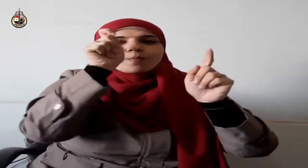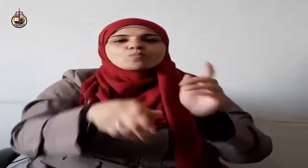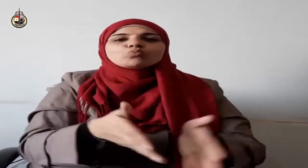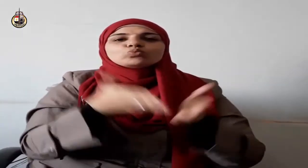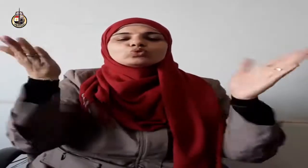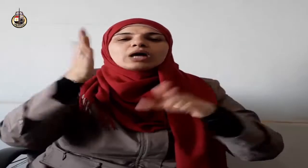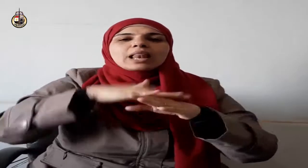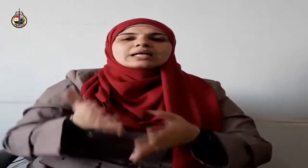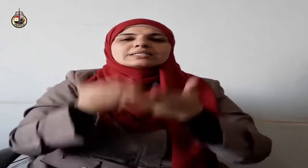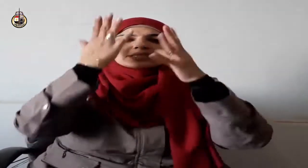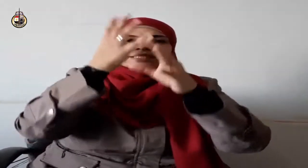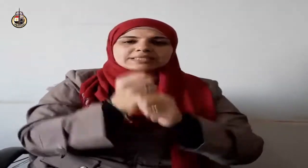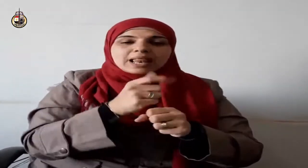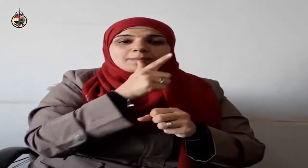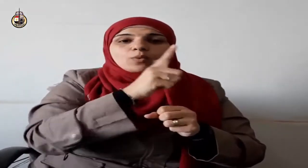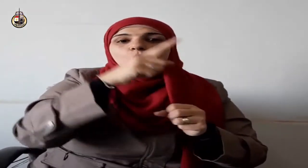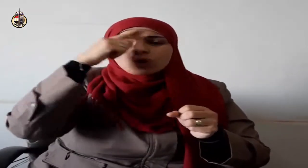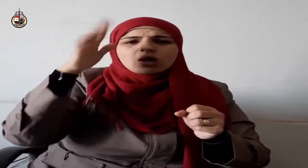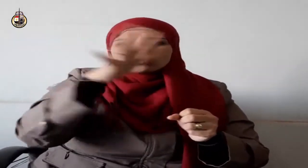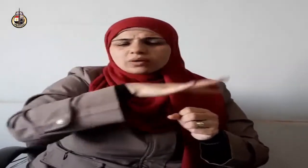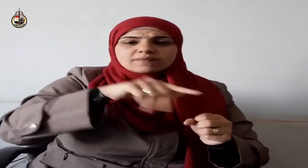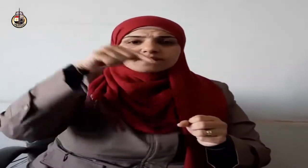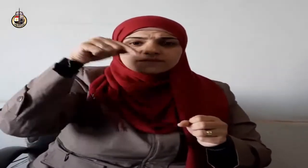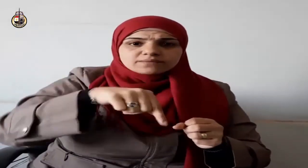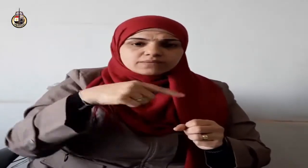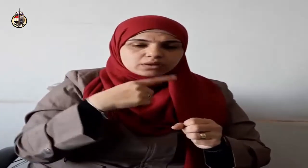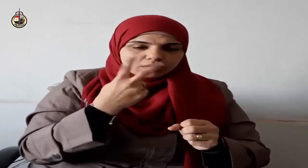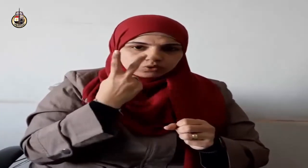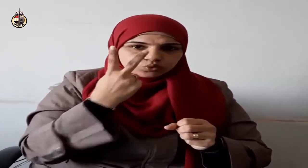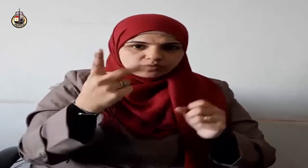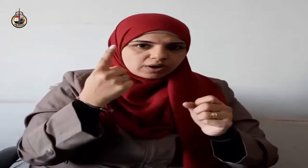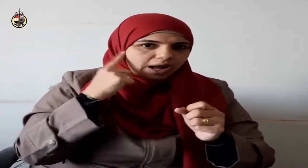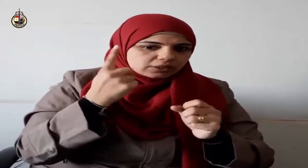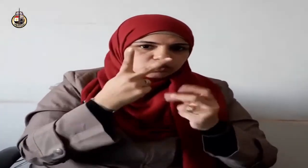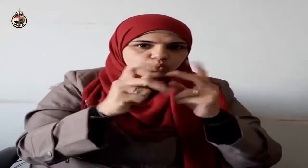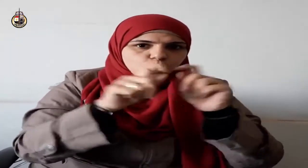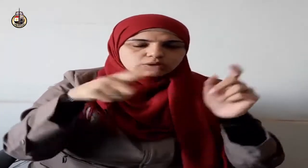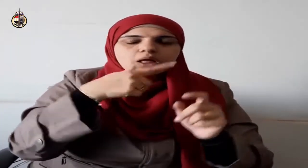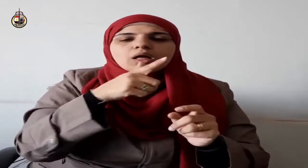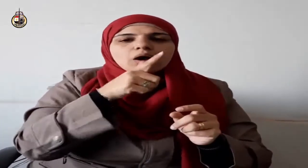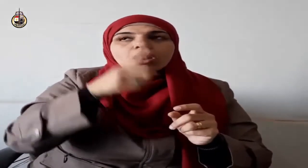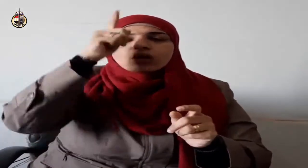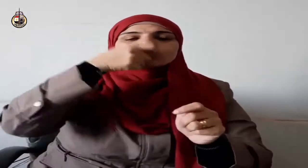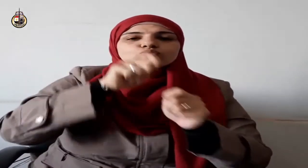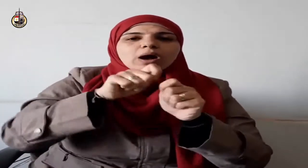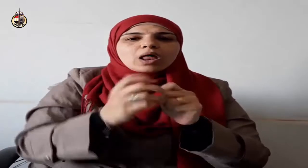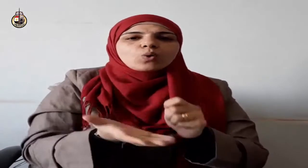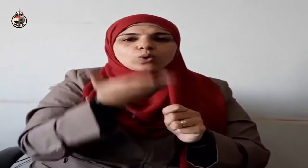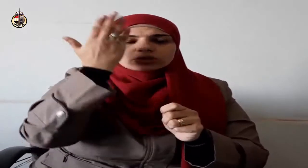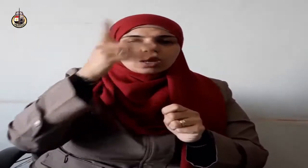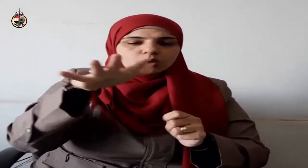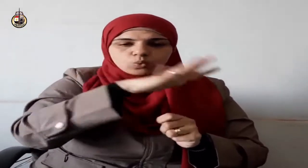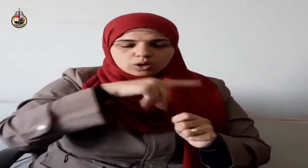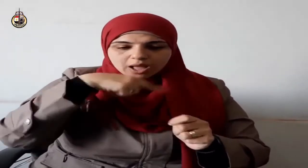عز وجل ووثق بكفايته حقيقة فلن يتمكن منه عدو